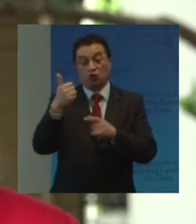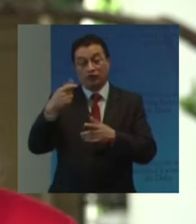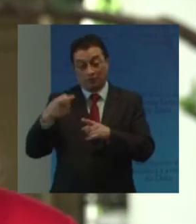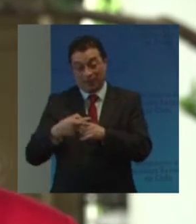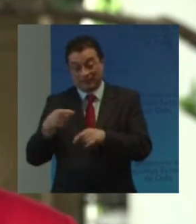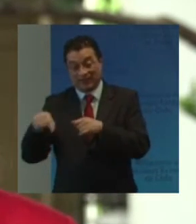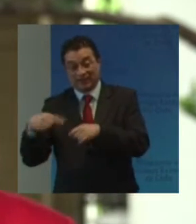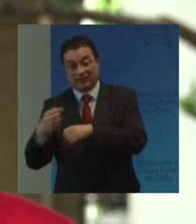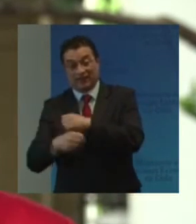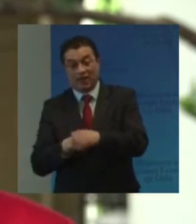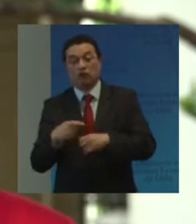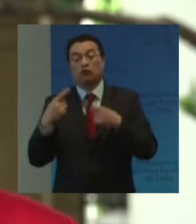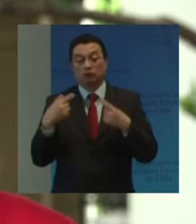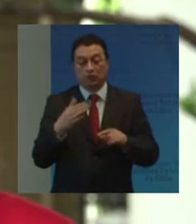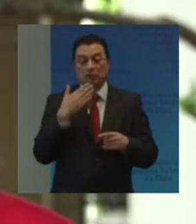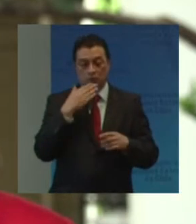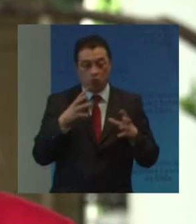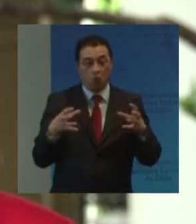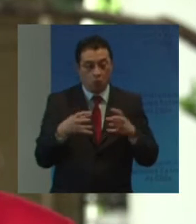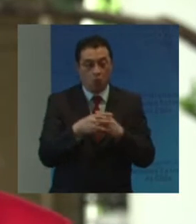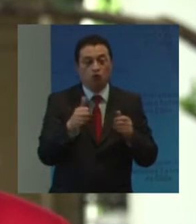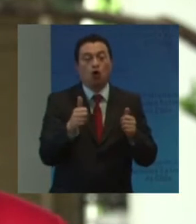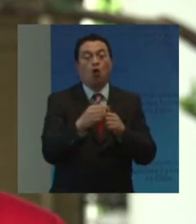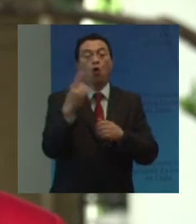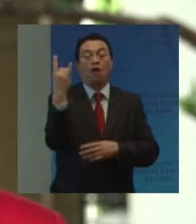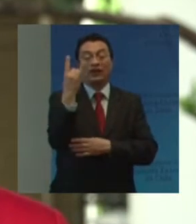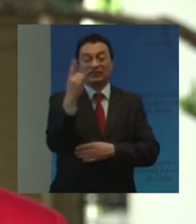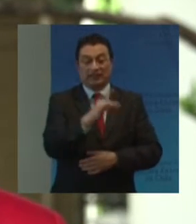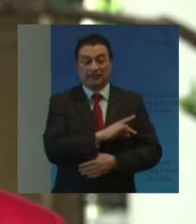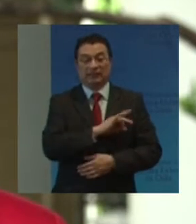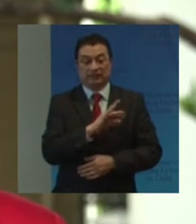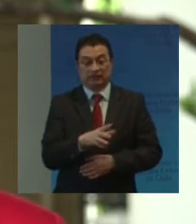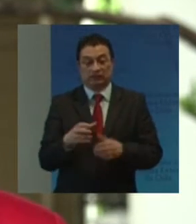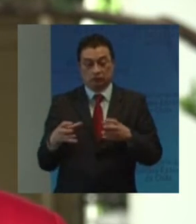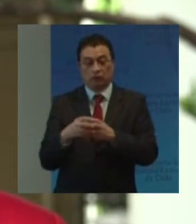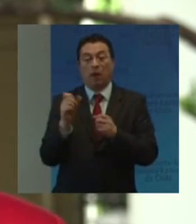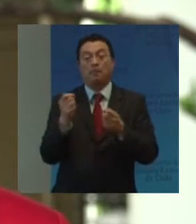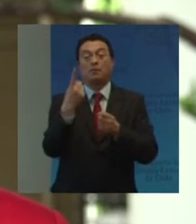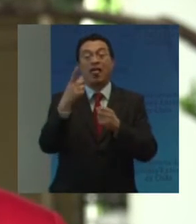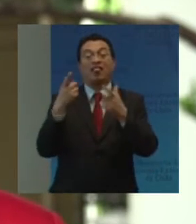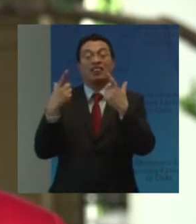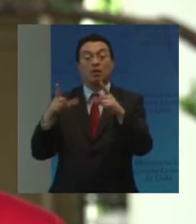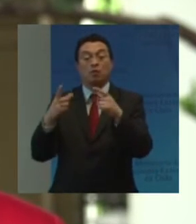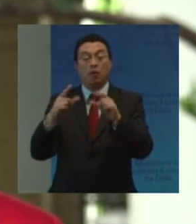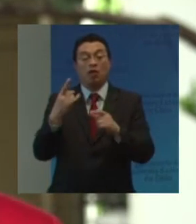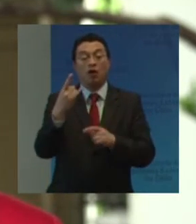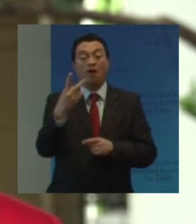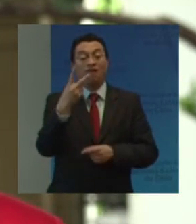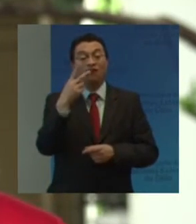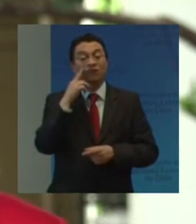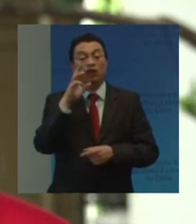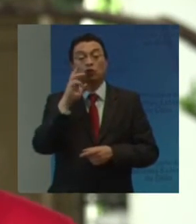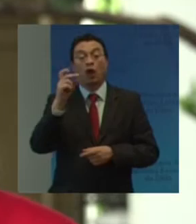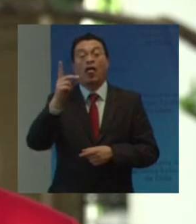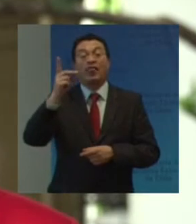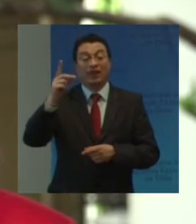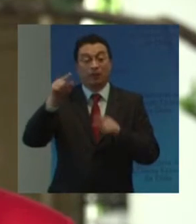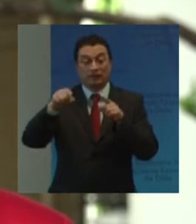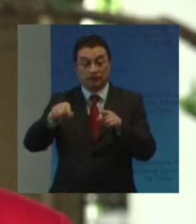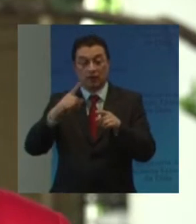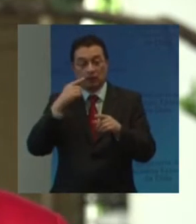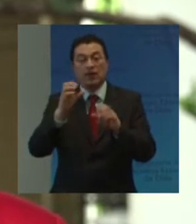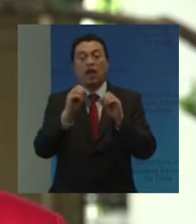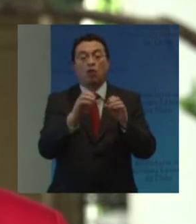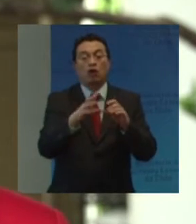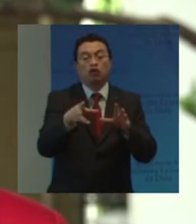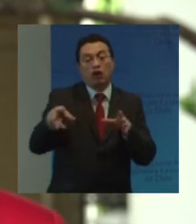Estaremos también Impartiendo Conjuntamente Con la Universidad De Chile Un primer Diplomado Virtual En discapacidad Derechos humanos Y educación